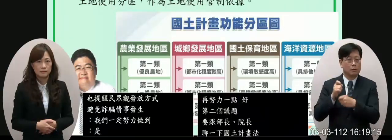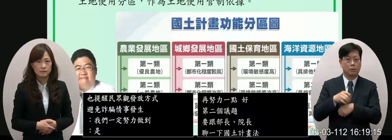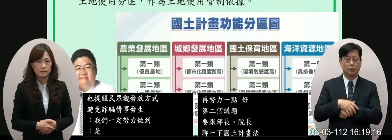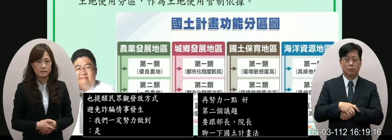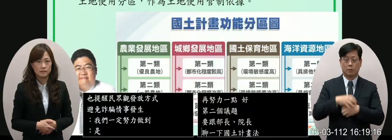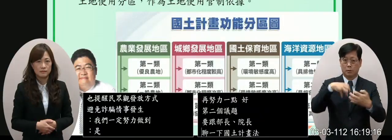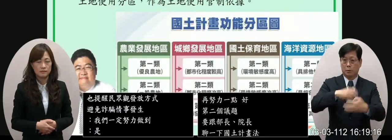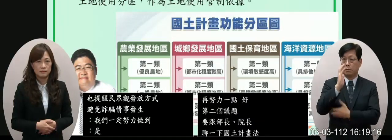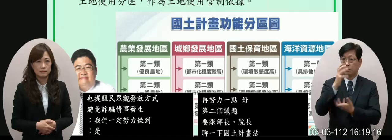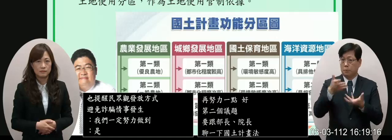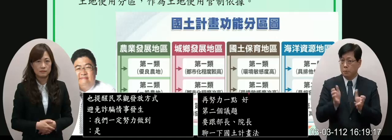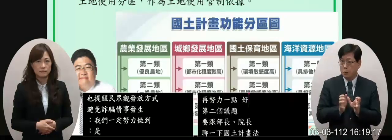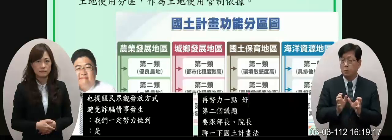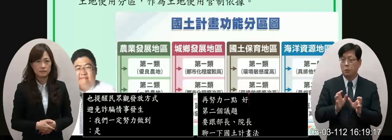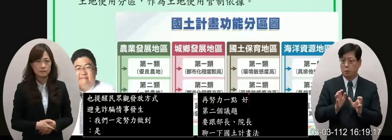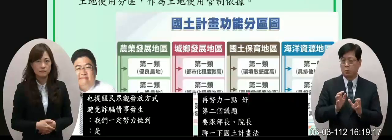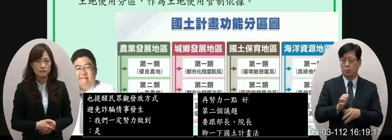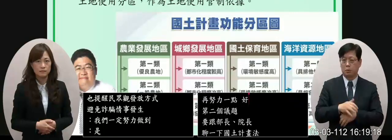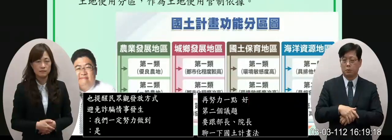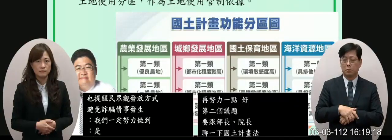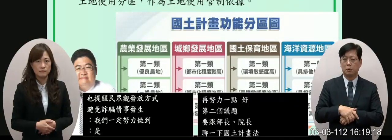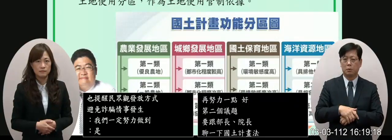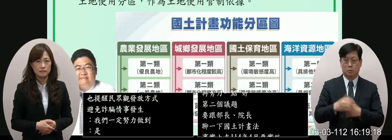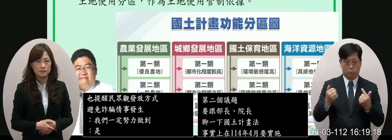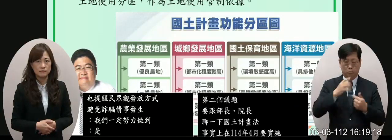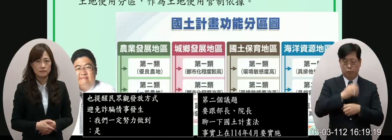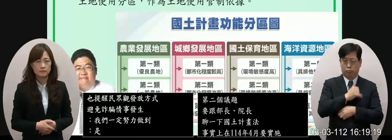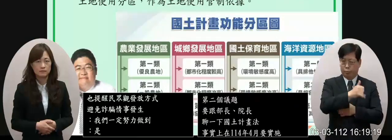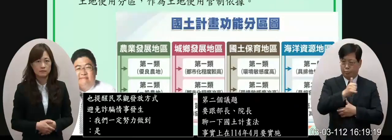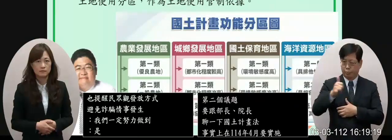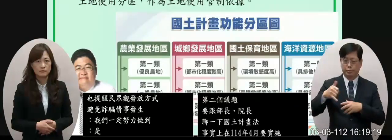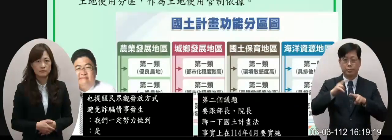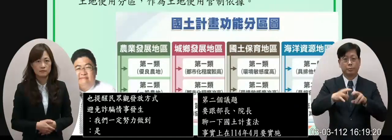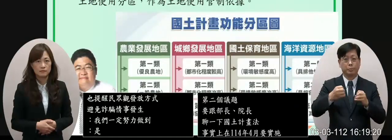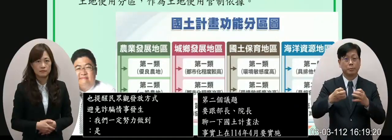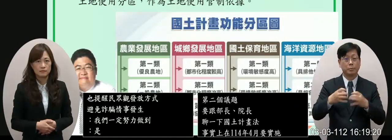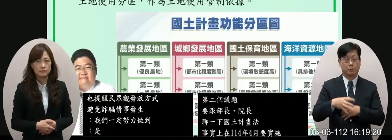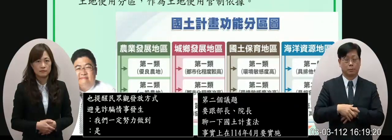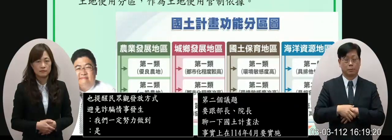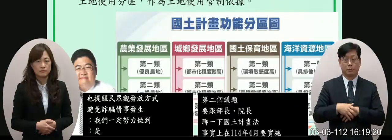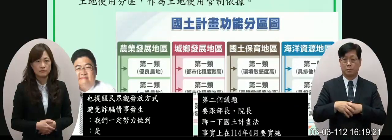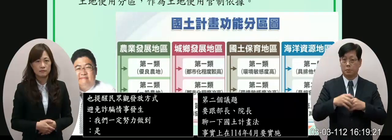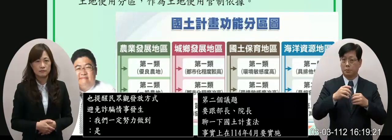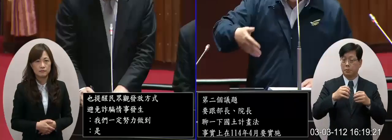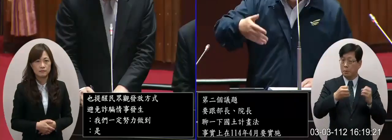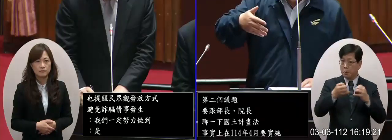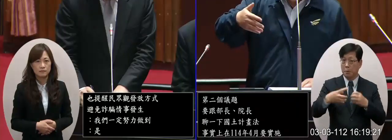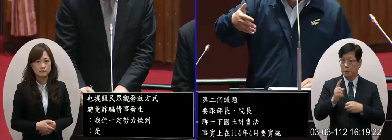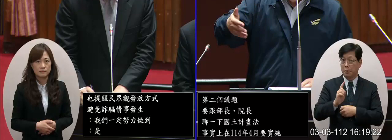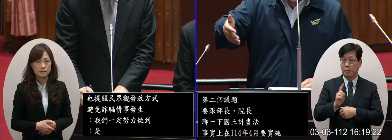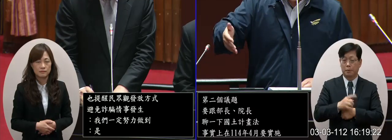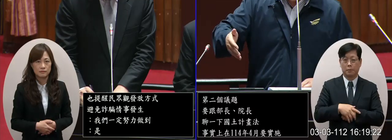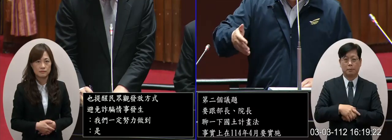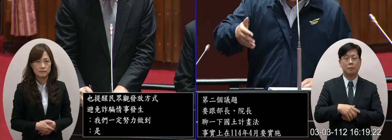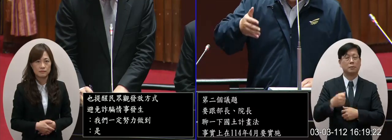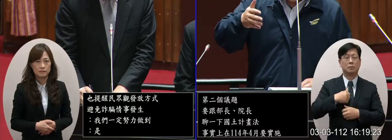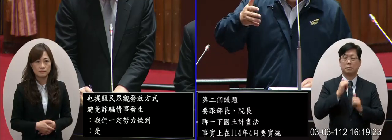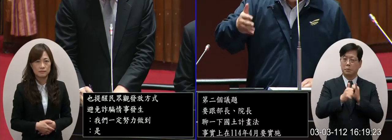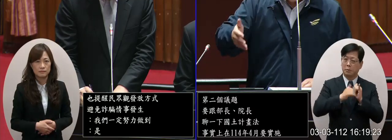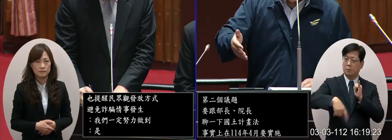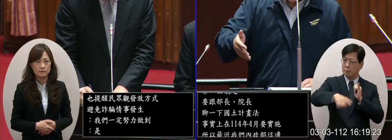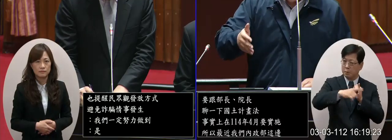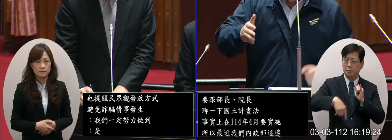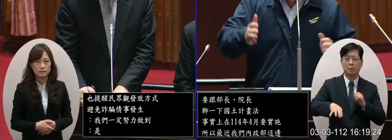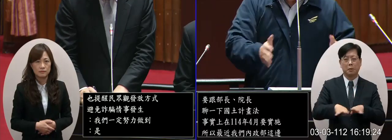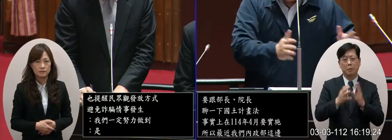我們內政部這邊有蠻就會下鄉去座談座談就是和我們家的居民他們